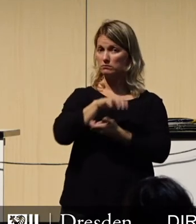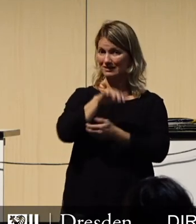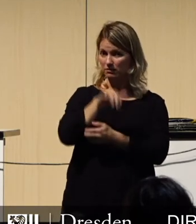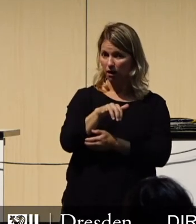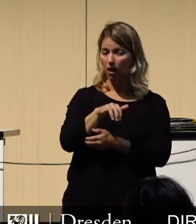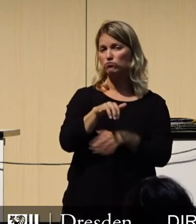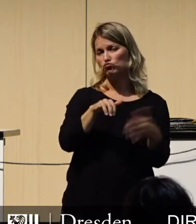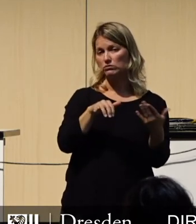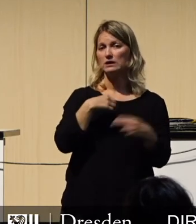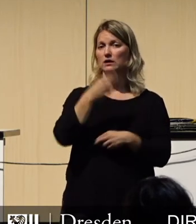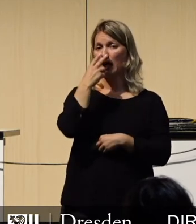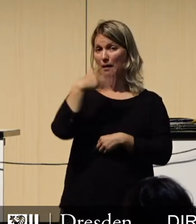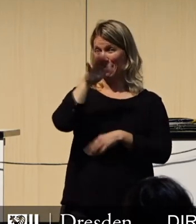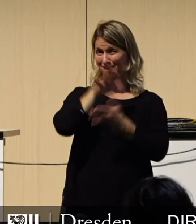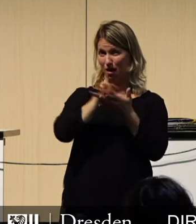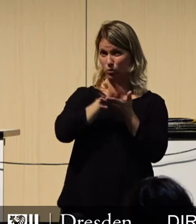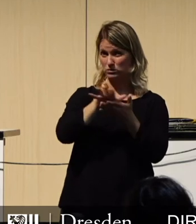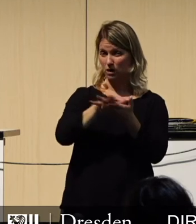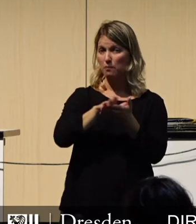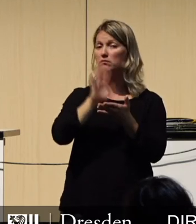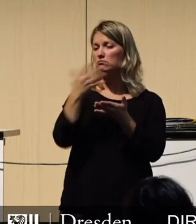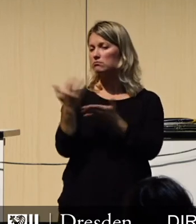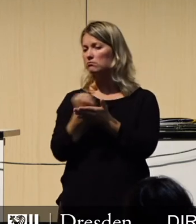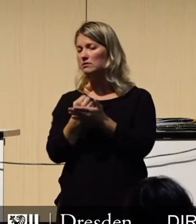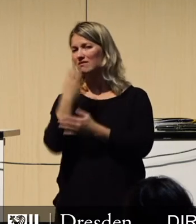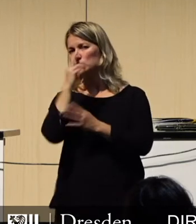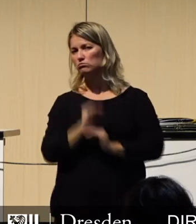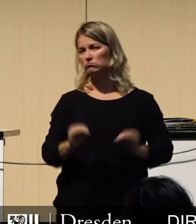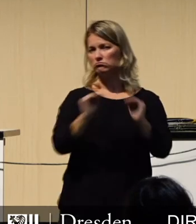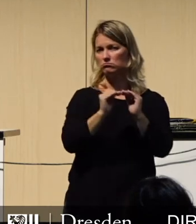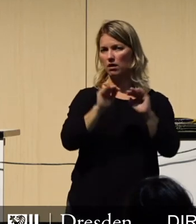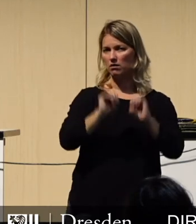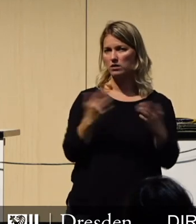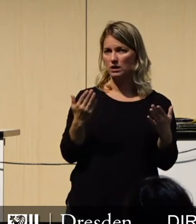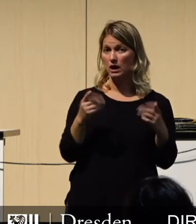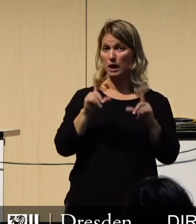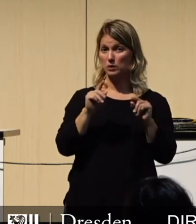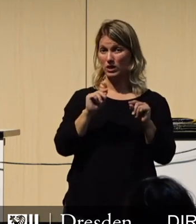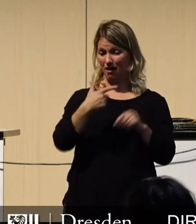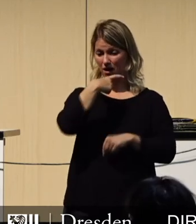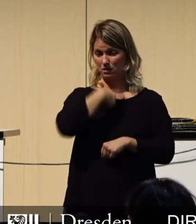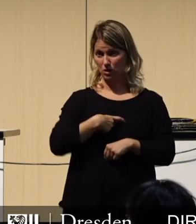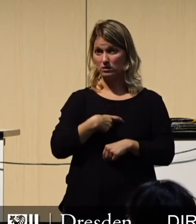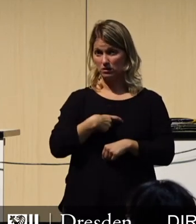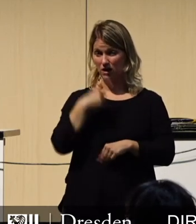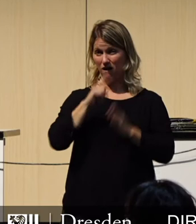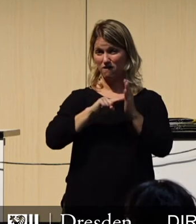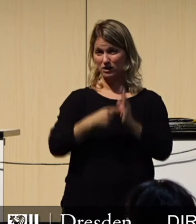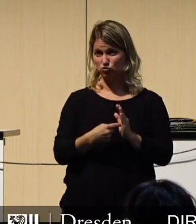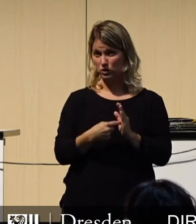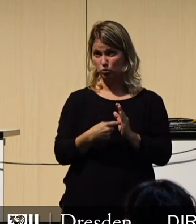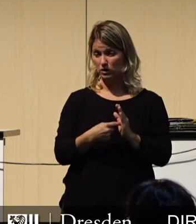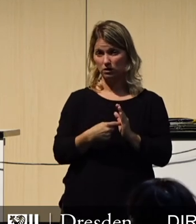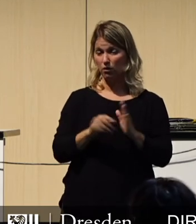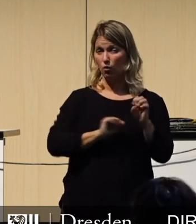Mehrausgaben in den kommenden Jahren kompensieren. Selbst damit läge unsere Pro-Kopf-Verschuldung wahrscheinlich noch weit